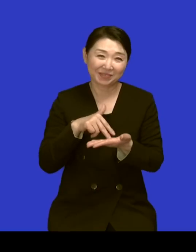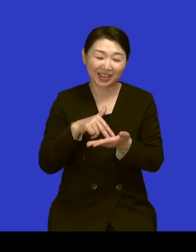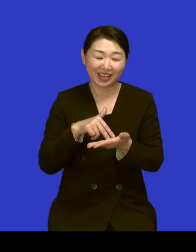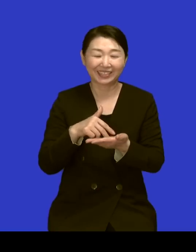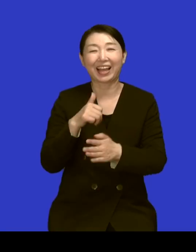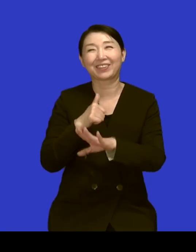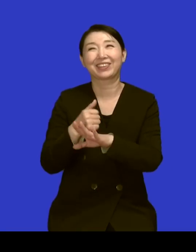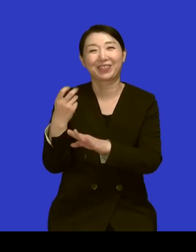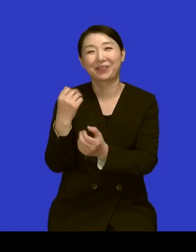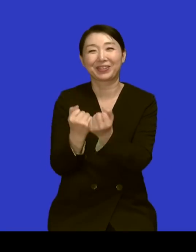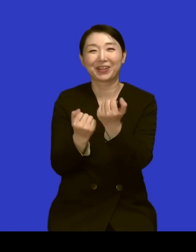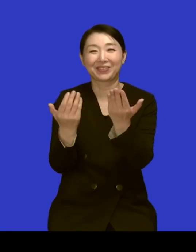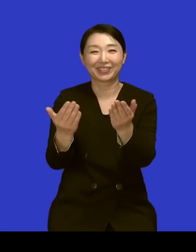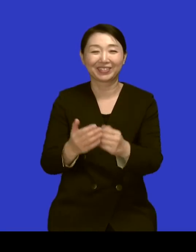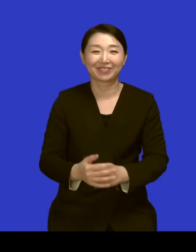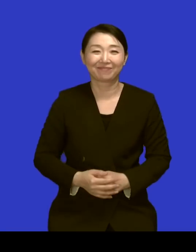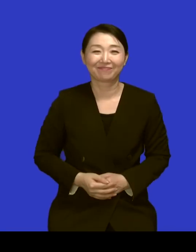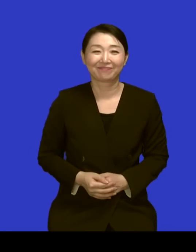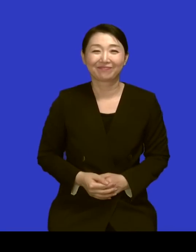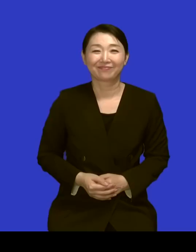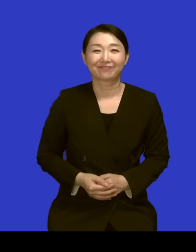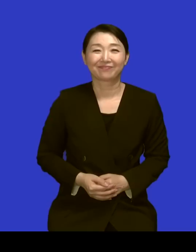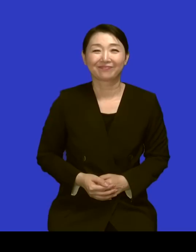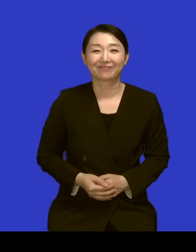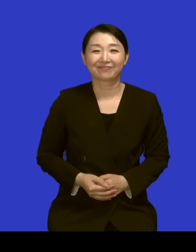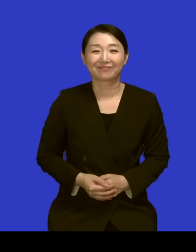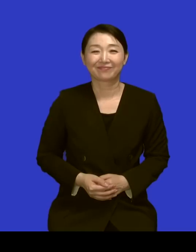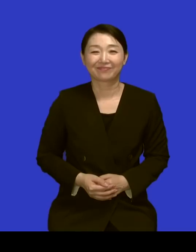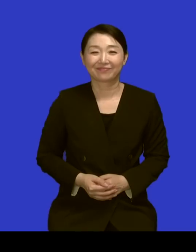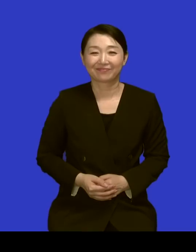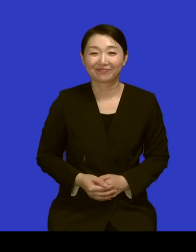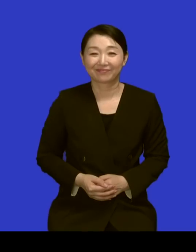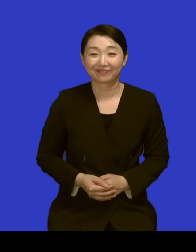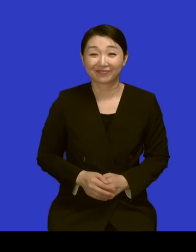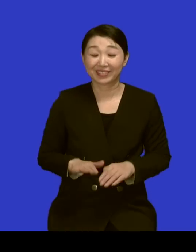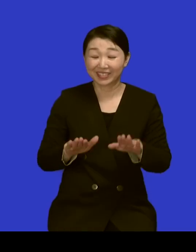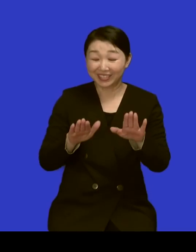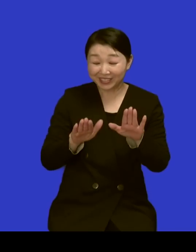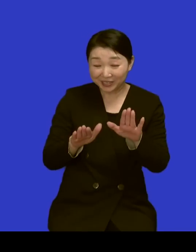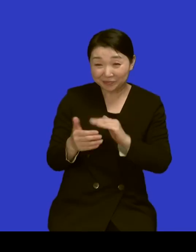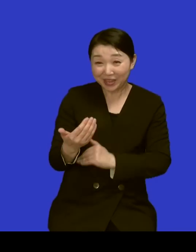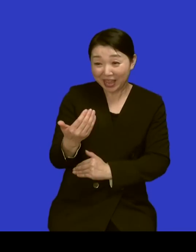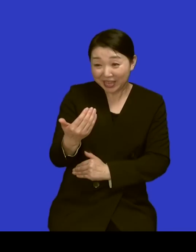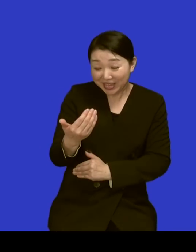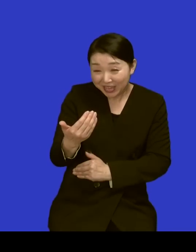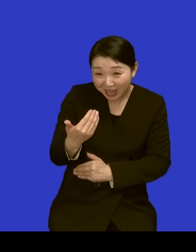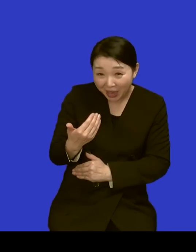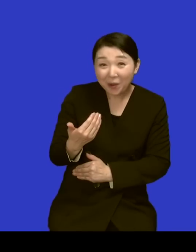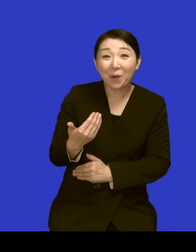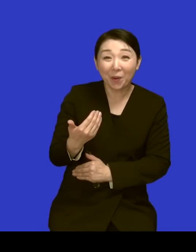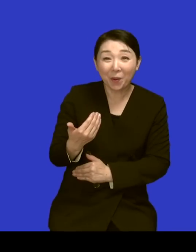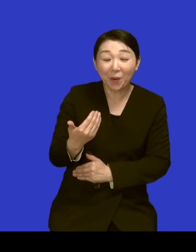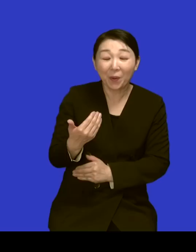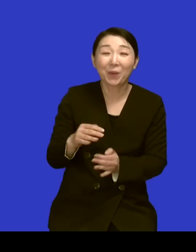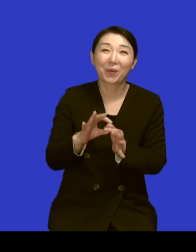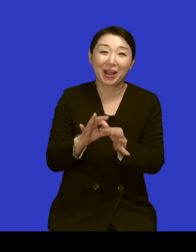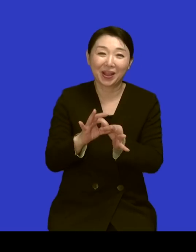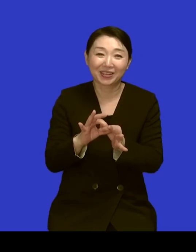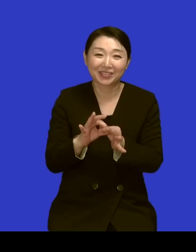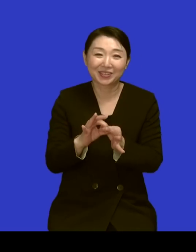그러면 비밀 예고편 같은 건가요? 네 웃으실 때 꼭 이정수씨 저도 웃으시네요 그렇죠